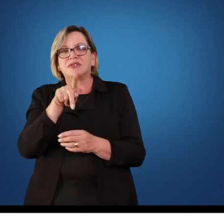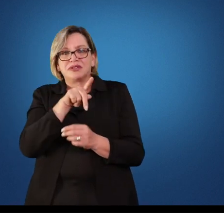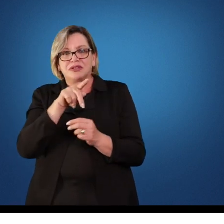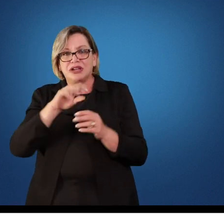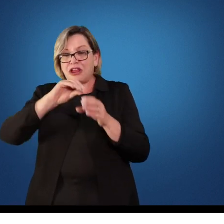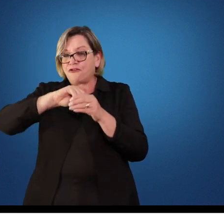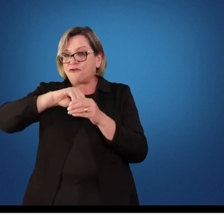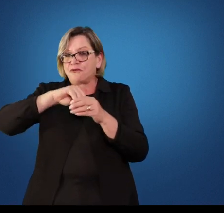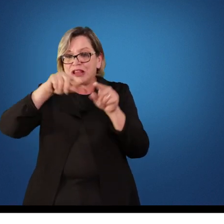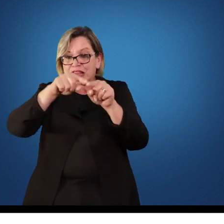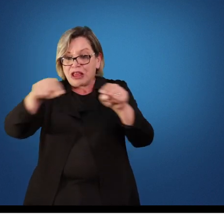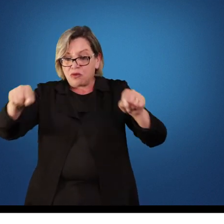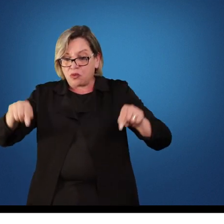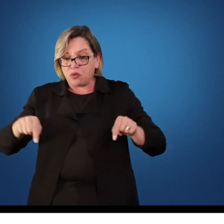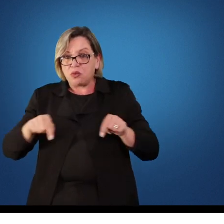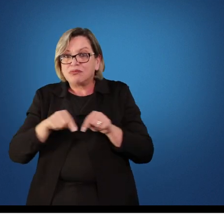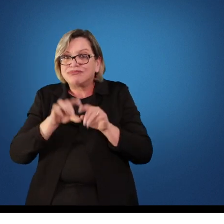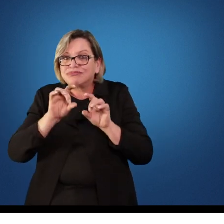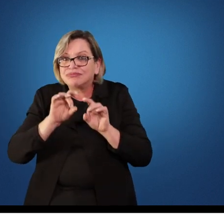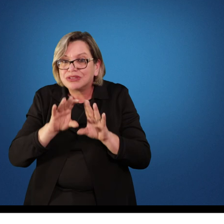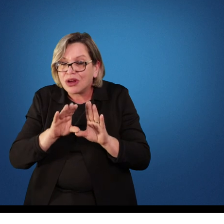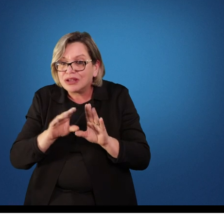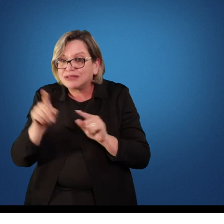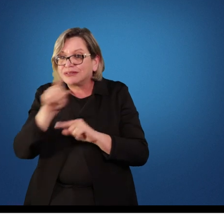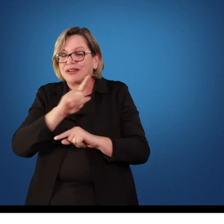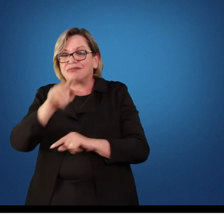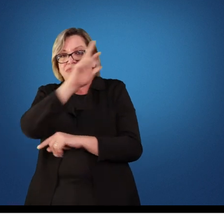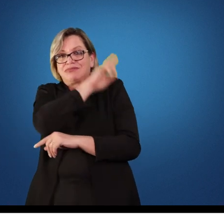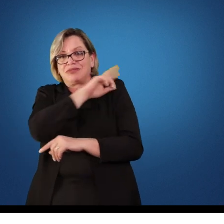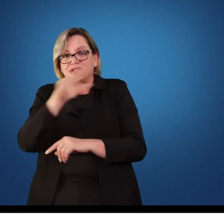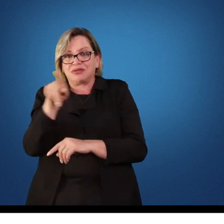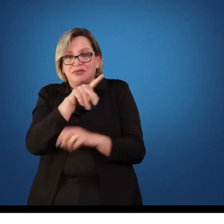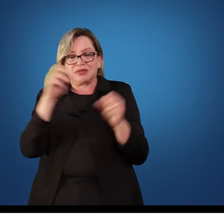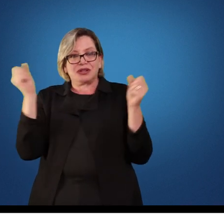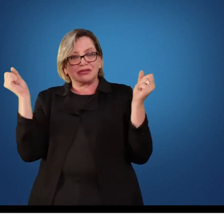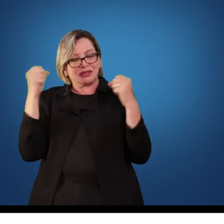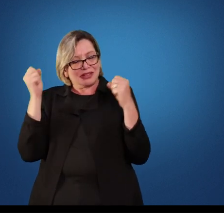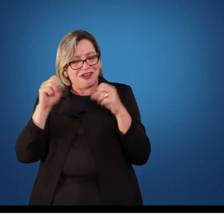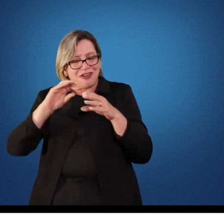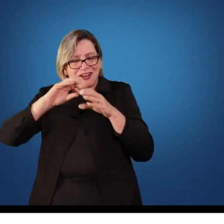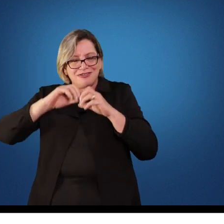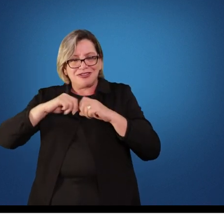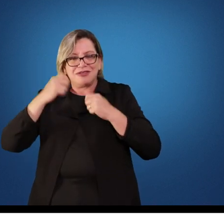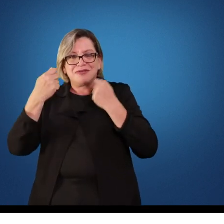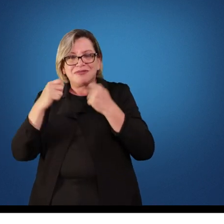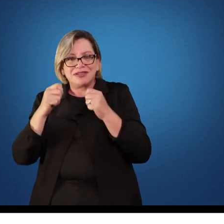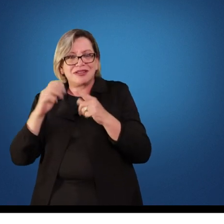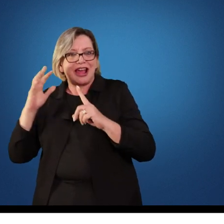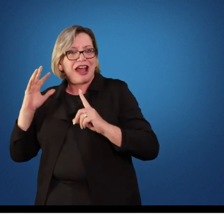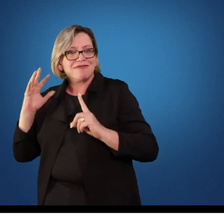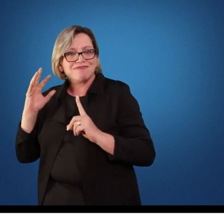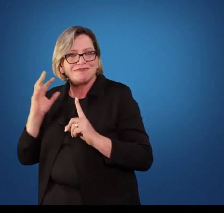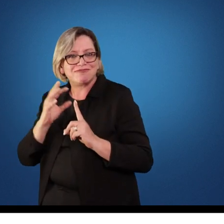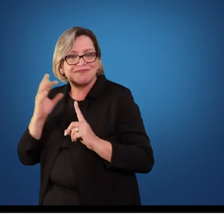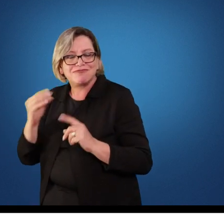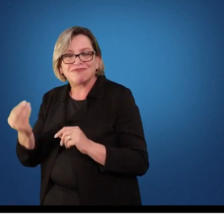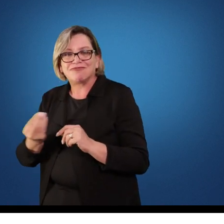da sala de aula. É um papel que transcende a função profissional. Ele tem que ser algo que vem realmente a